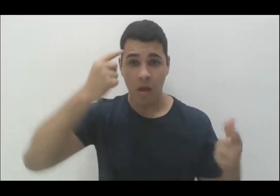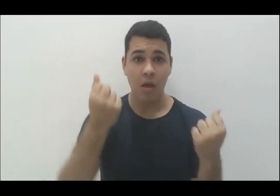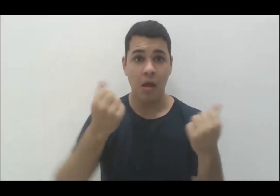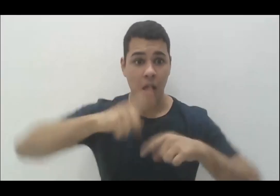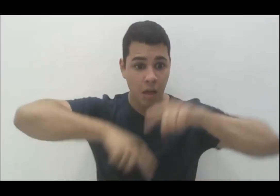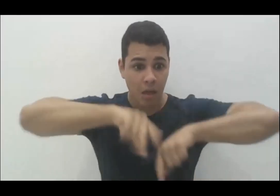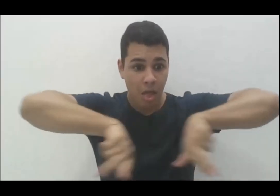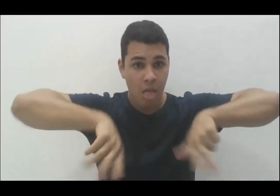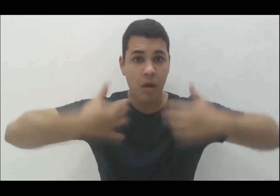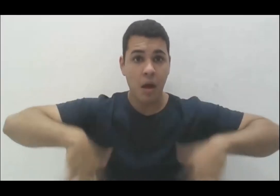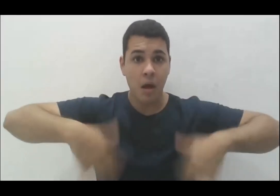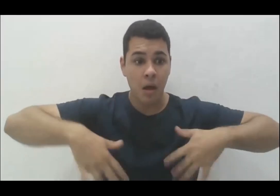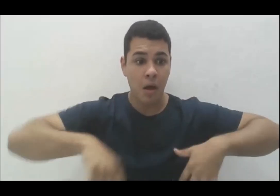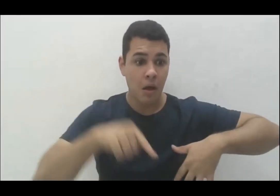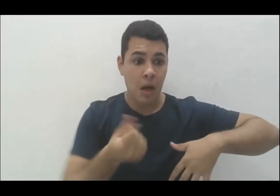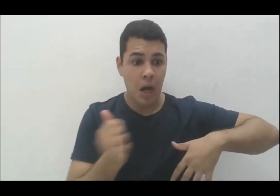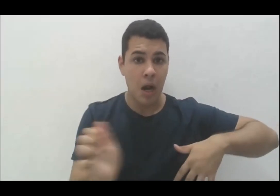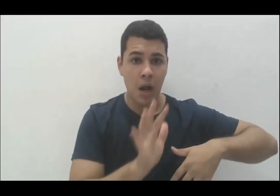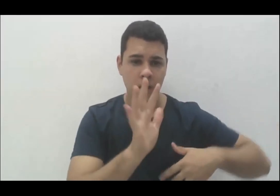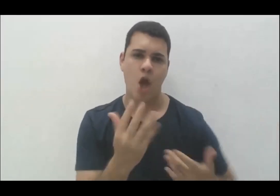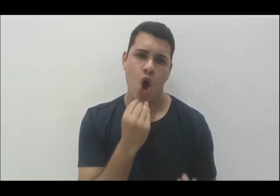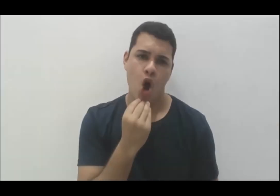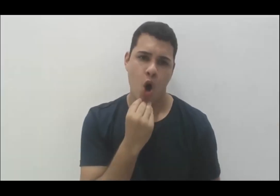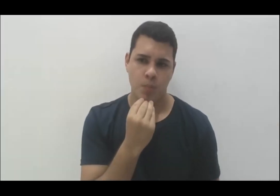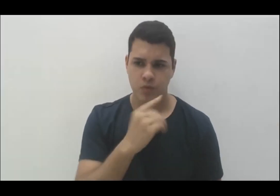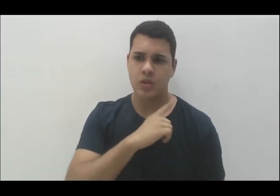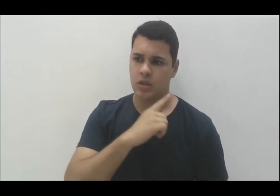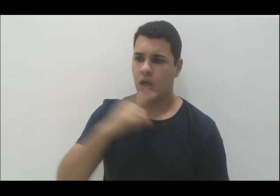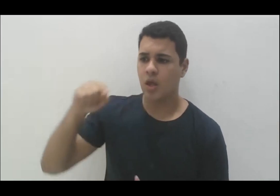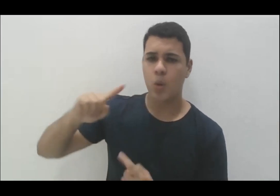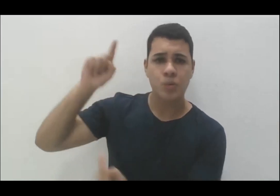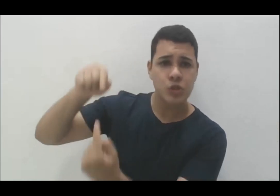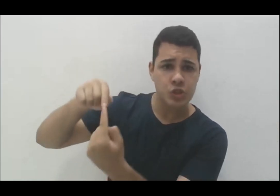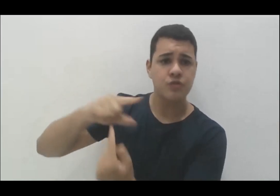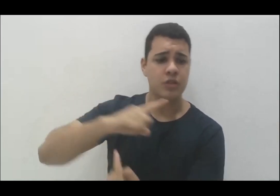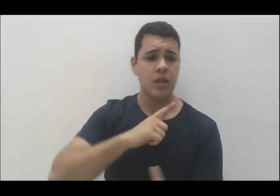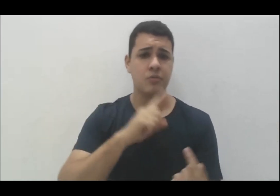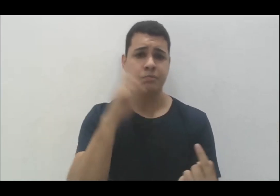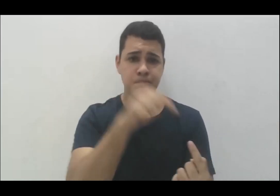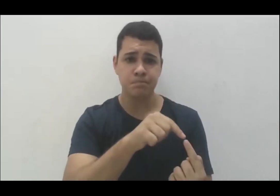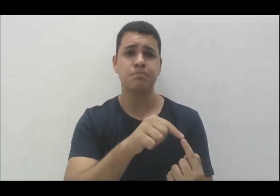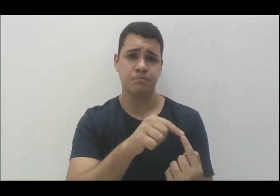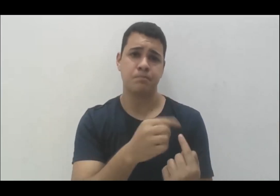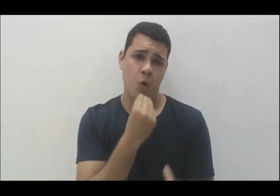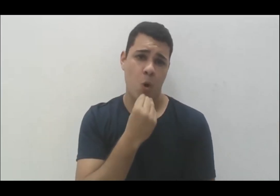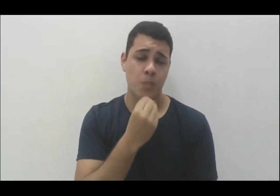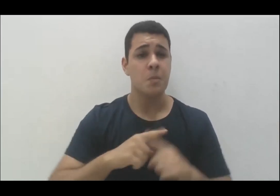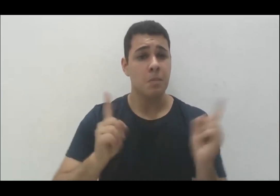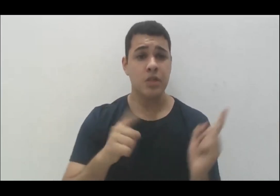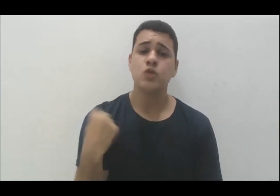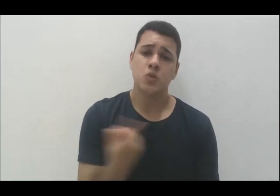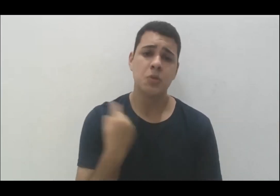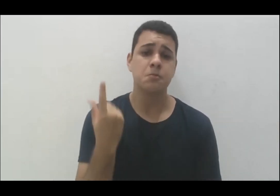Claro que todas elas têm o seu papel e são importantes, mas eu tenho visto que nós avançamos nessa